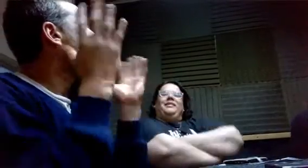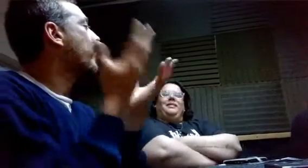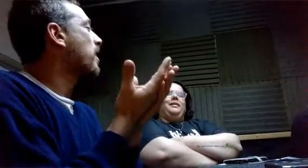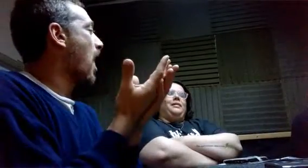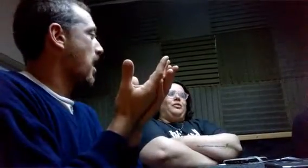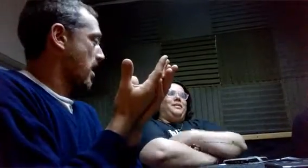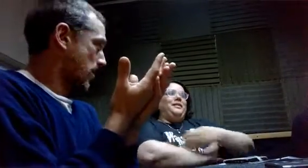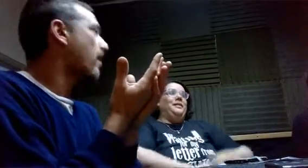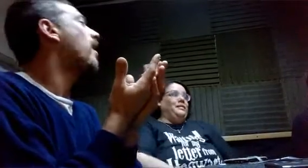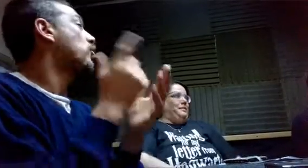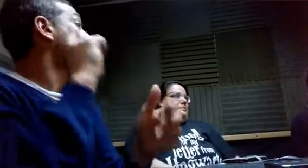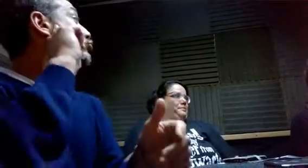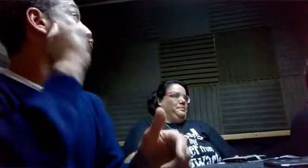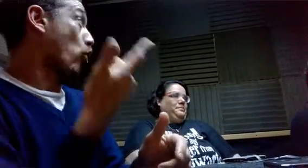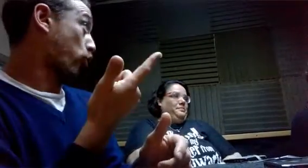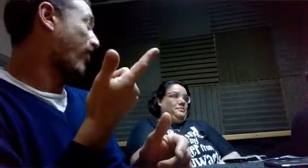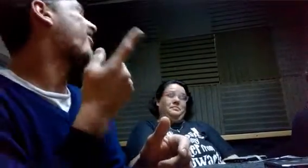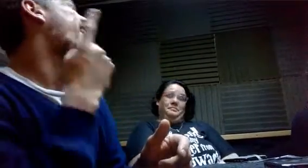Pasaba la Federación del Mundo.